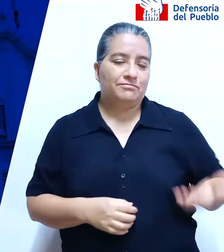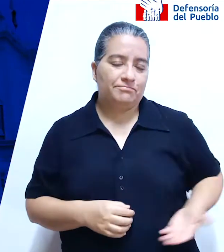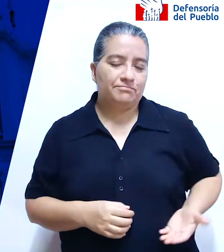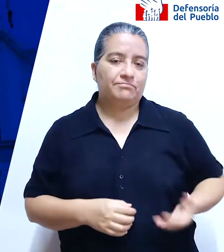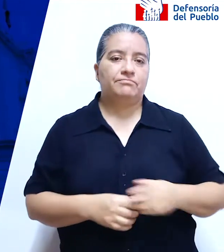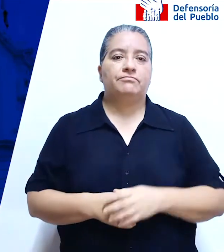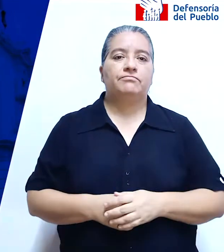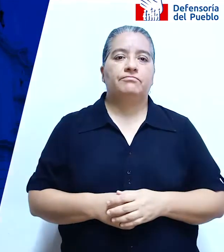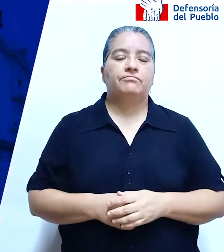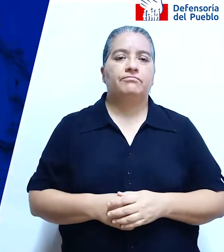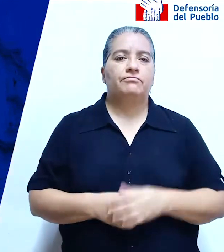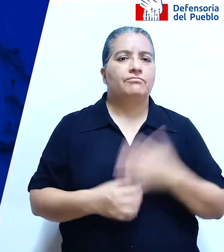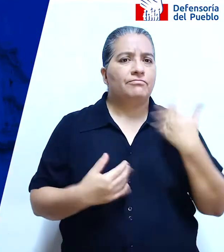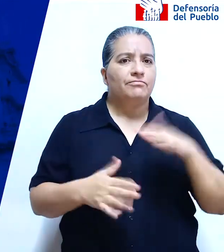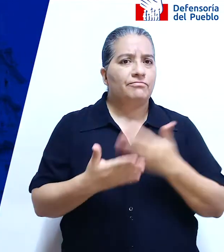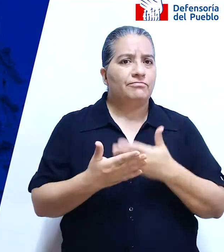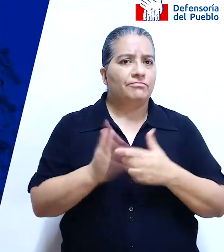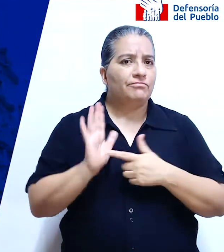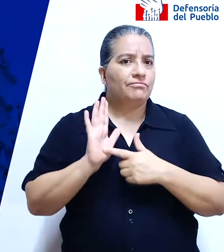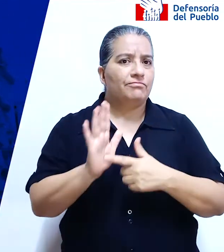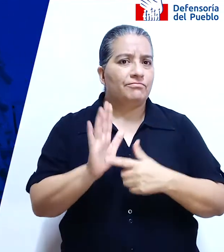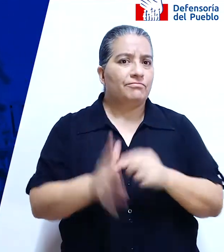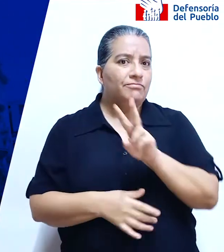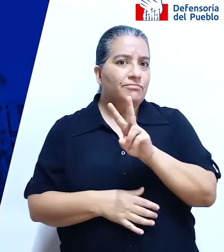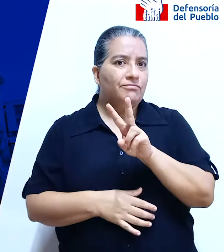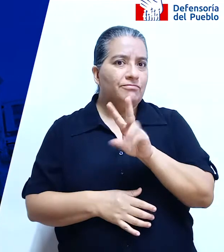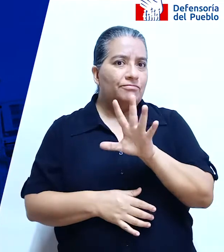demostrado en estos 25 años de trabajo.